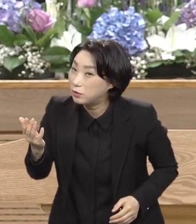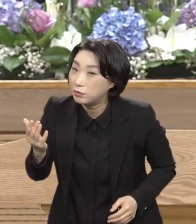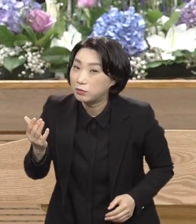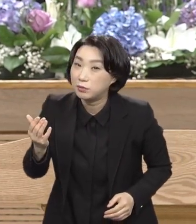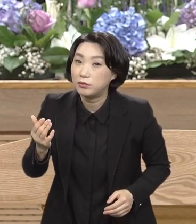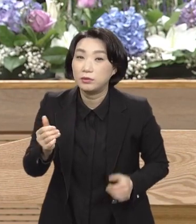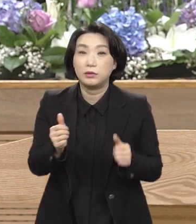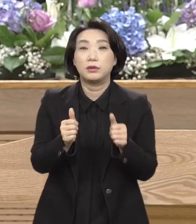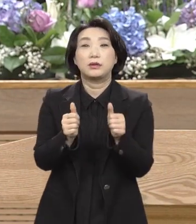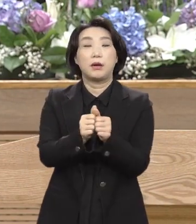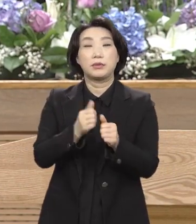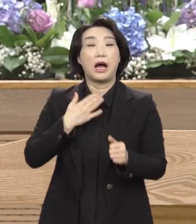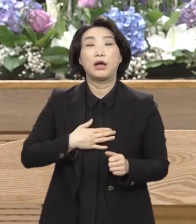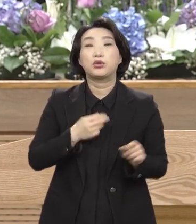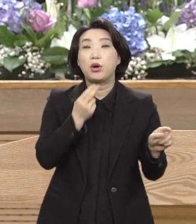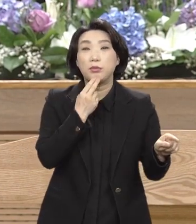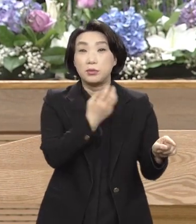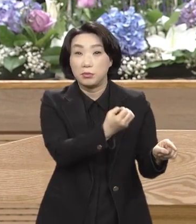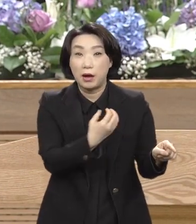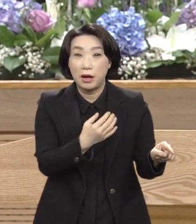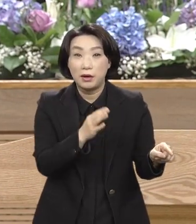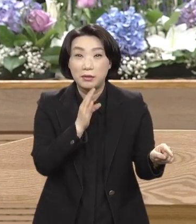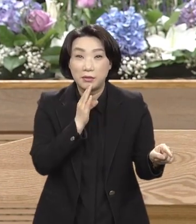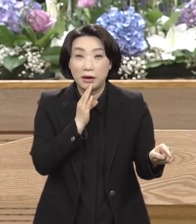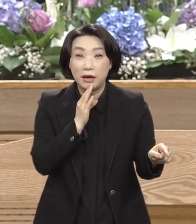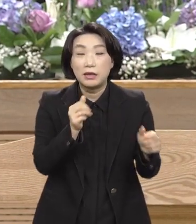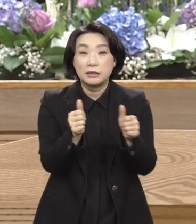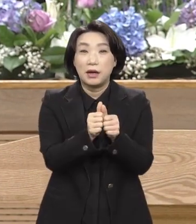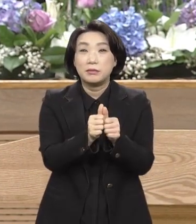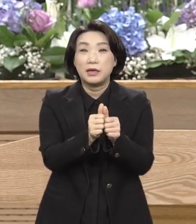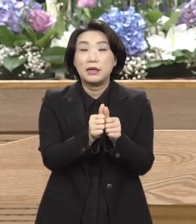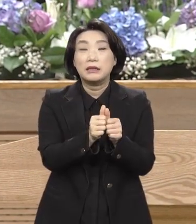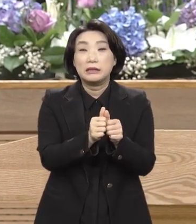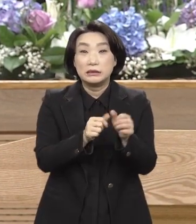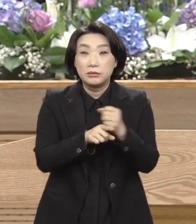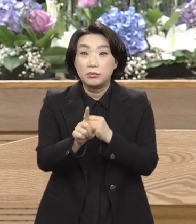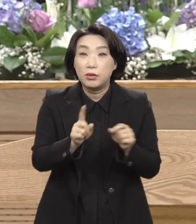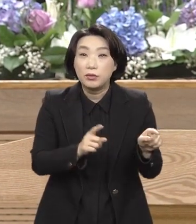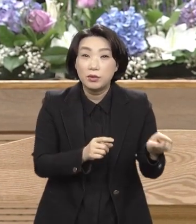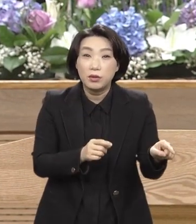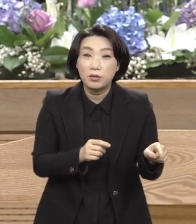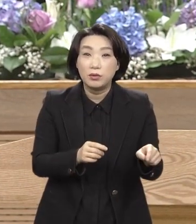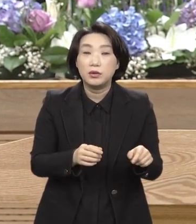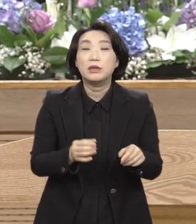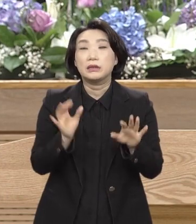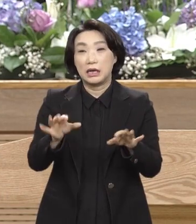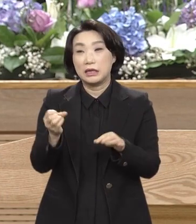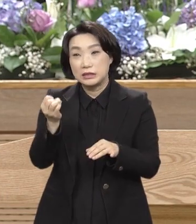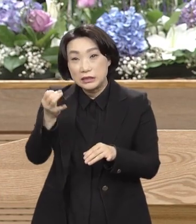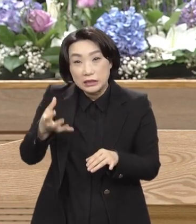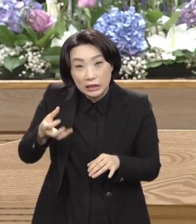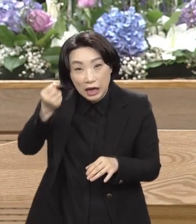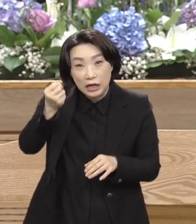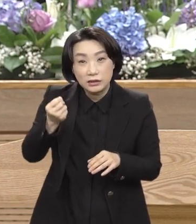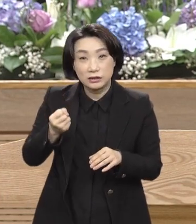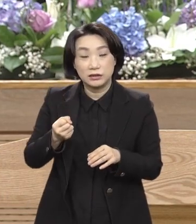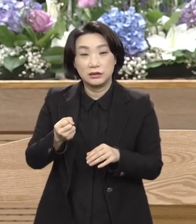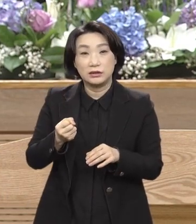사내를 알지 못한대요. 사내라는 게 뭐냐. 종자가 있는 시가 있는 종자라.